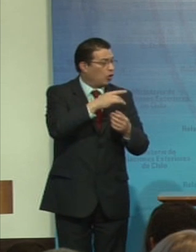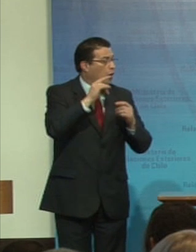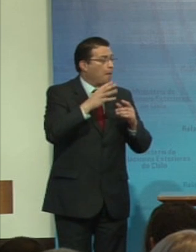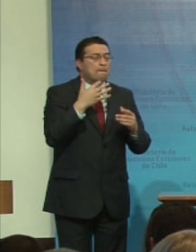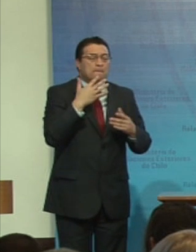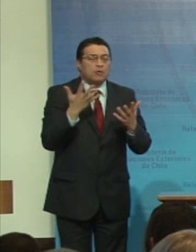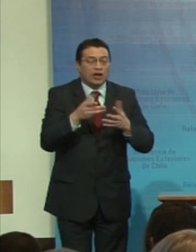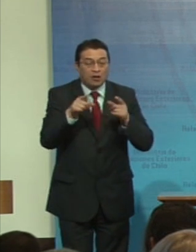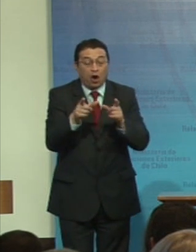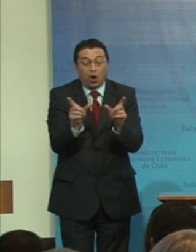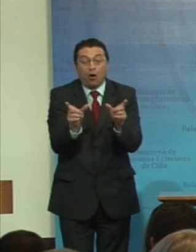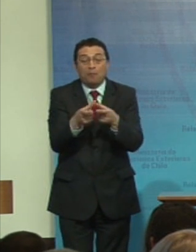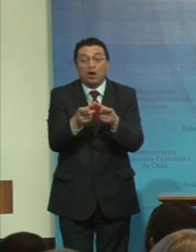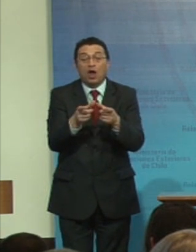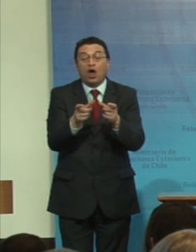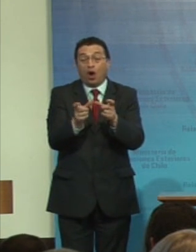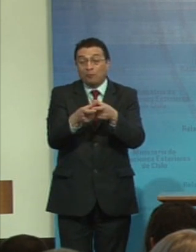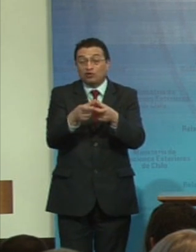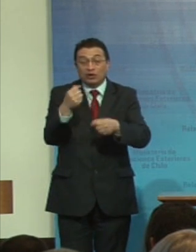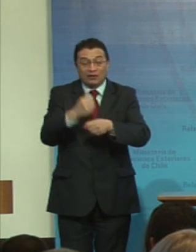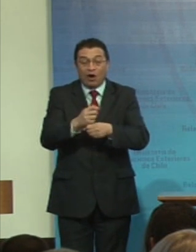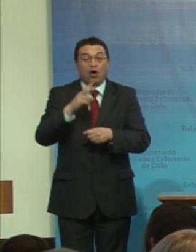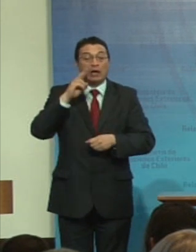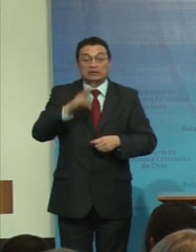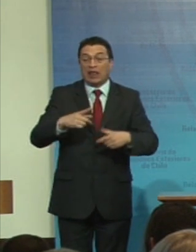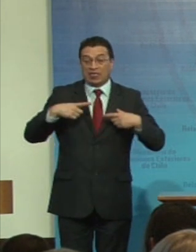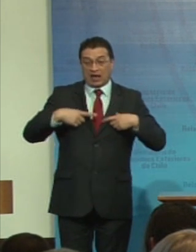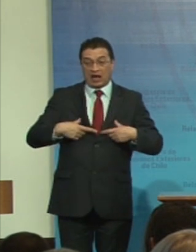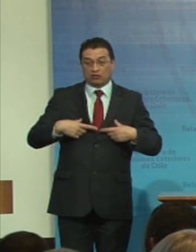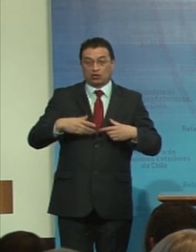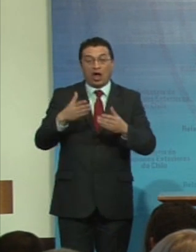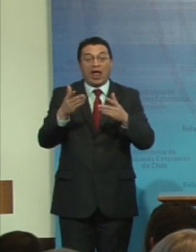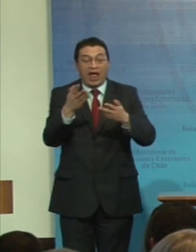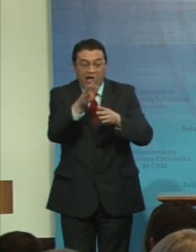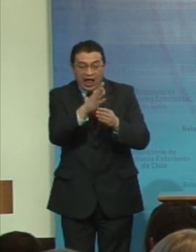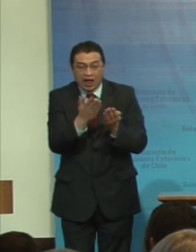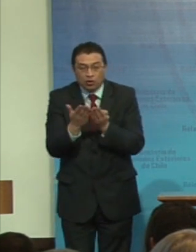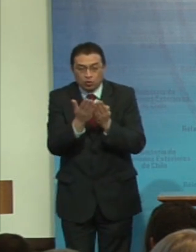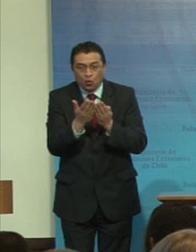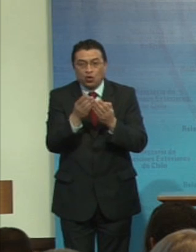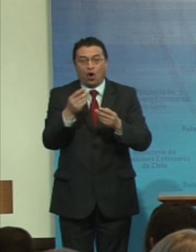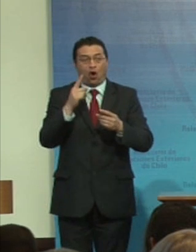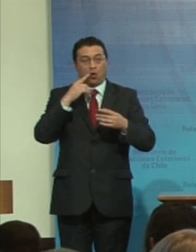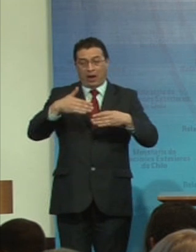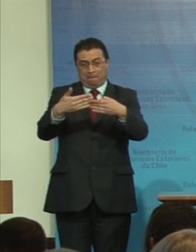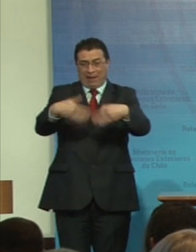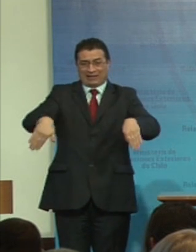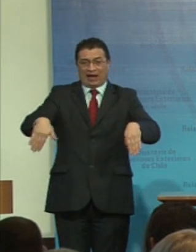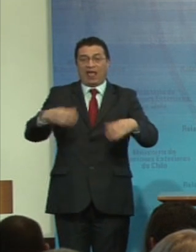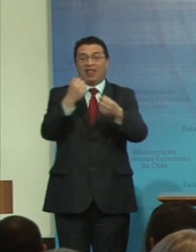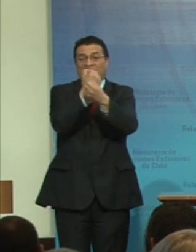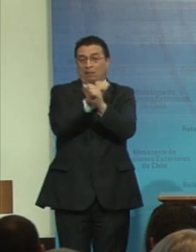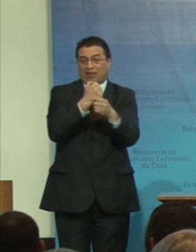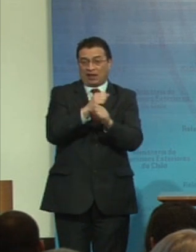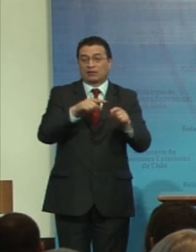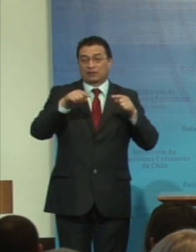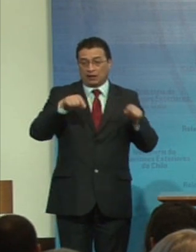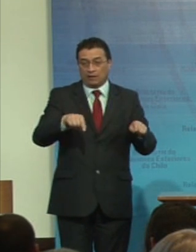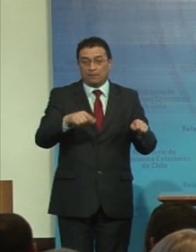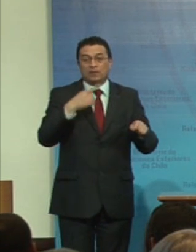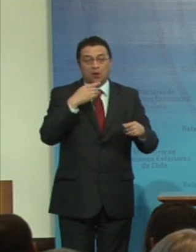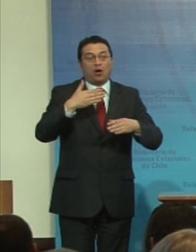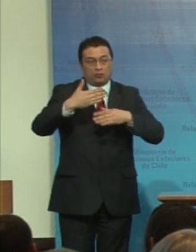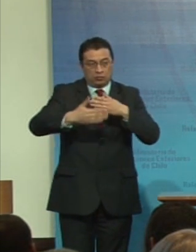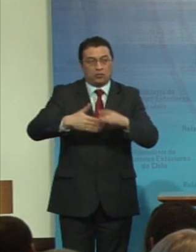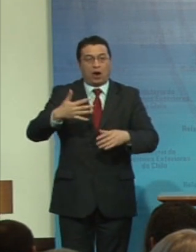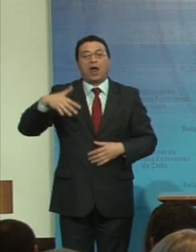Porque el Comité trabaja sin descanso. Es un Comité de Estudio imparcial, independiente. Pero la avalancha de ratificaciones ha sido